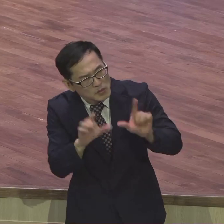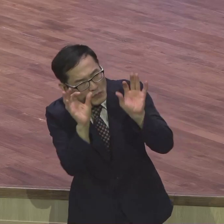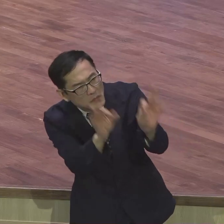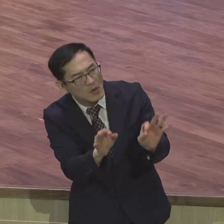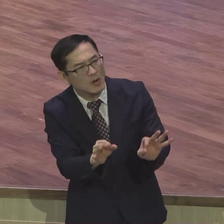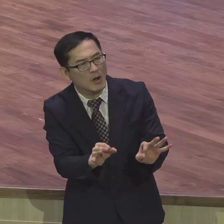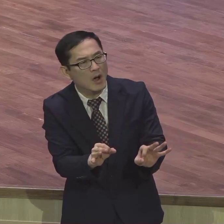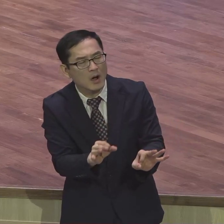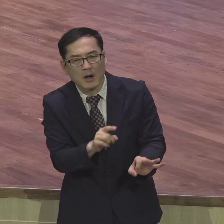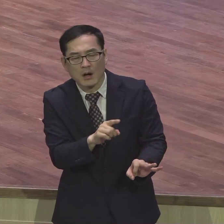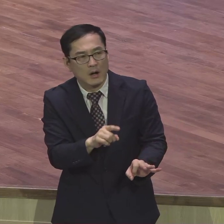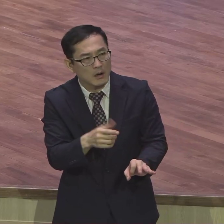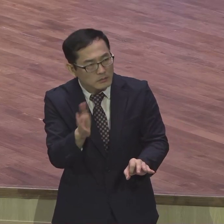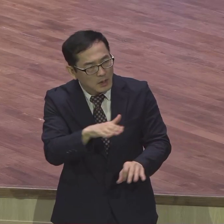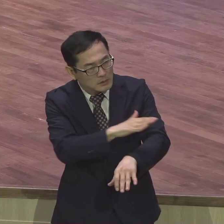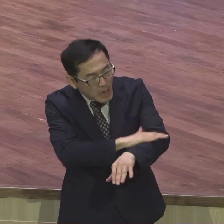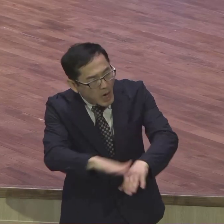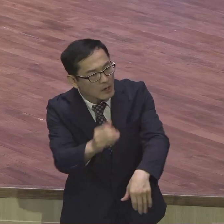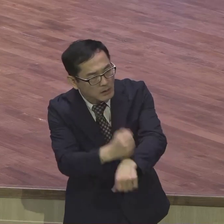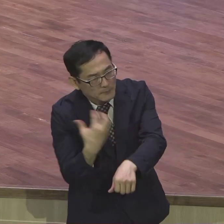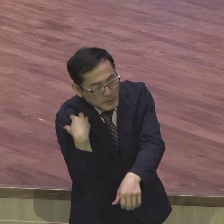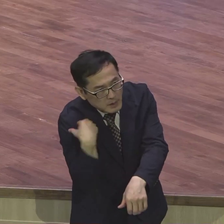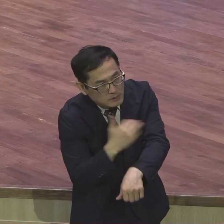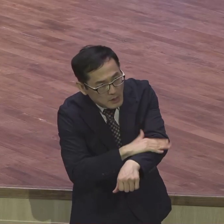되는 거예요 아멘 그게 응답이에요 정상이에요